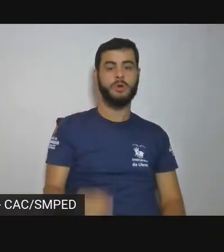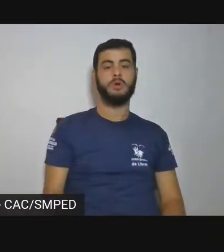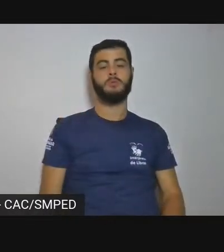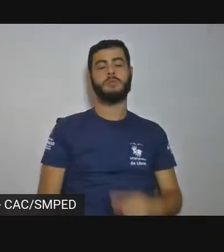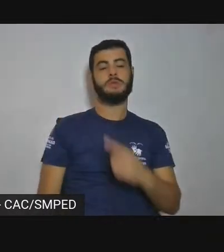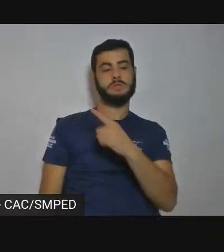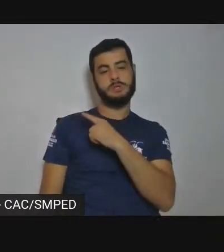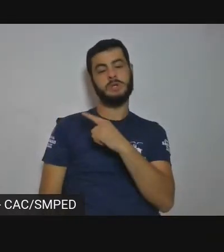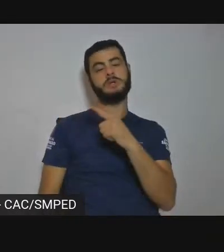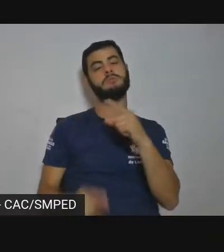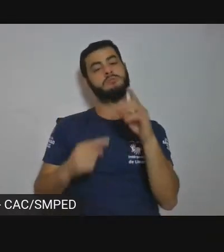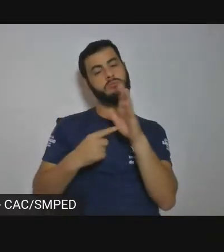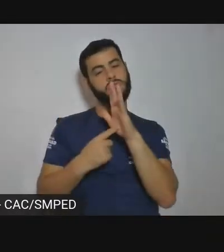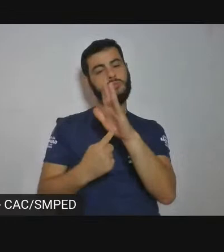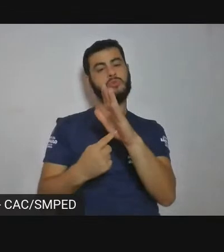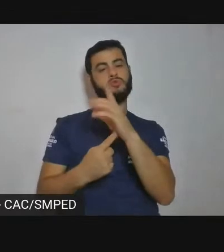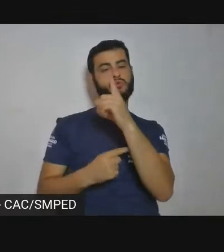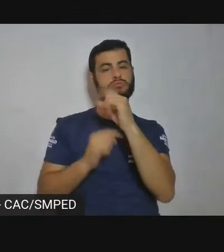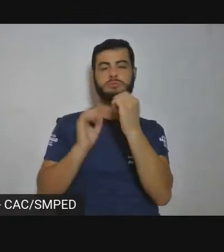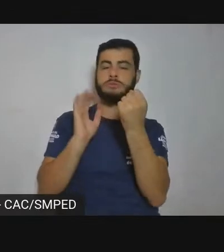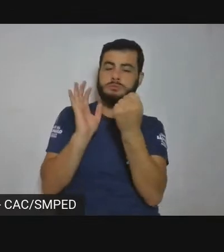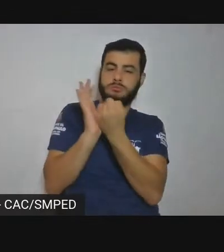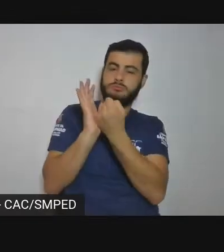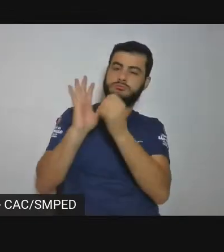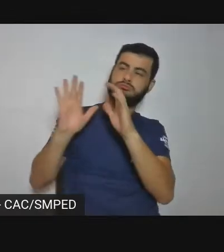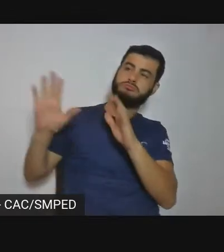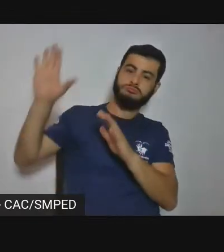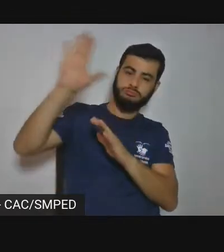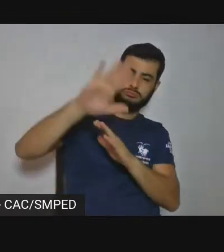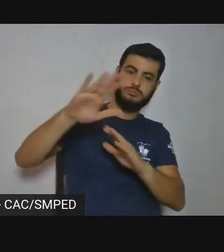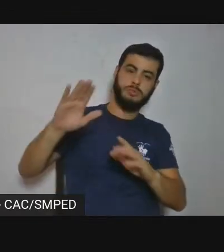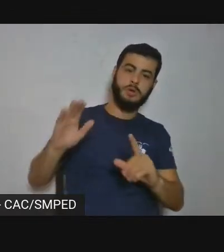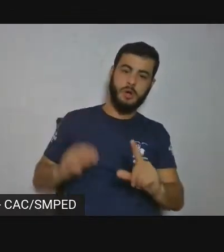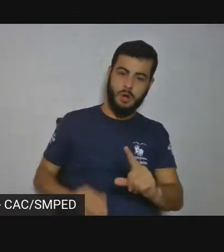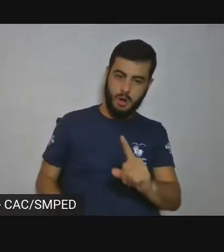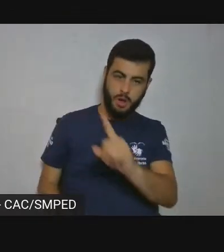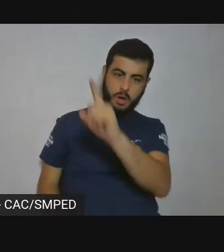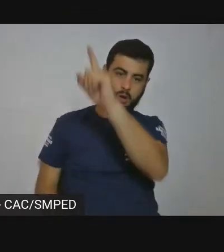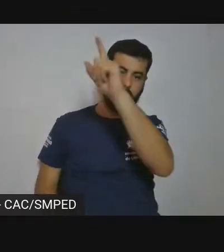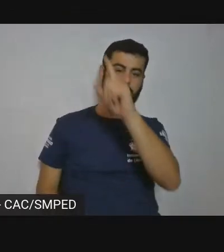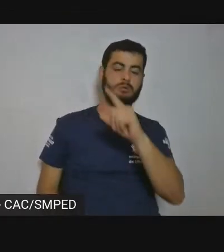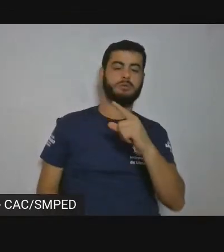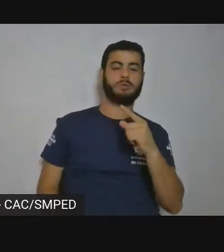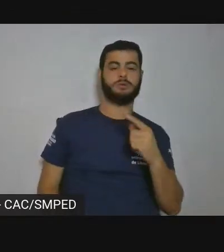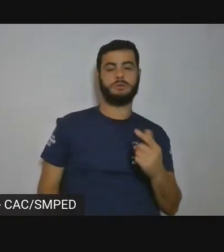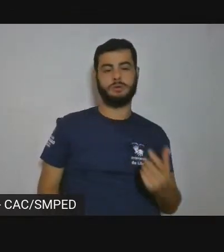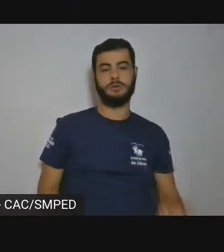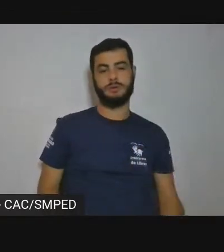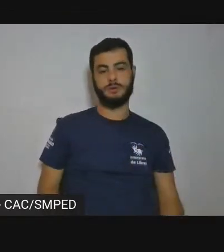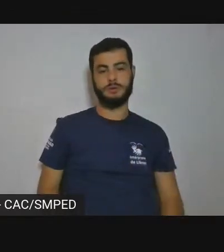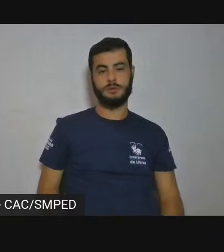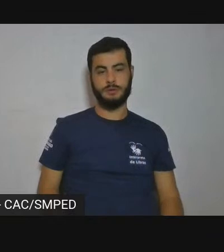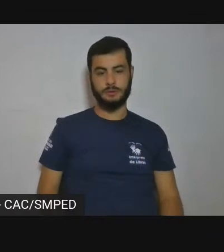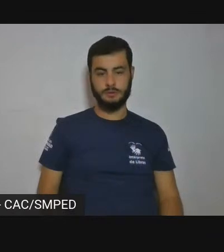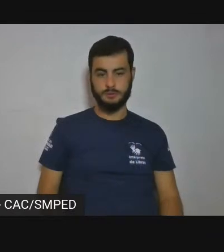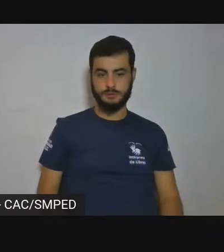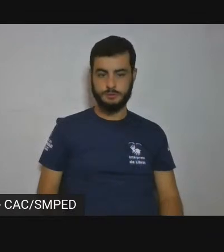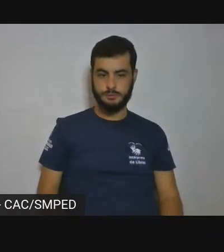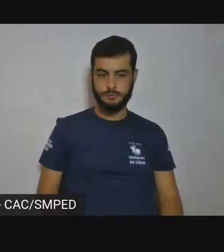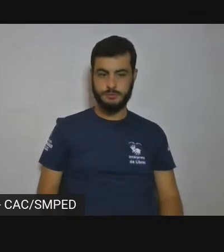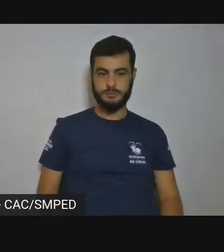para o alto, de levantar de alguma forma a medida,